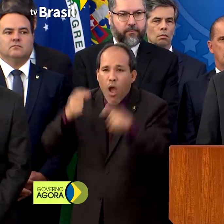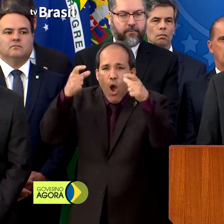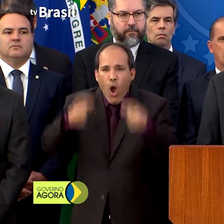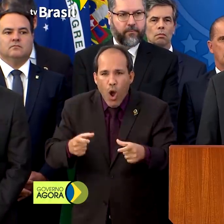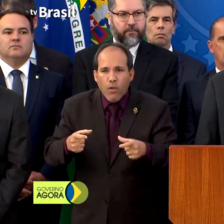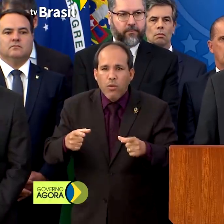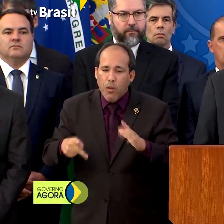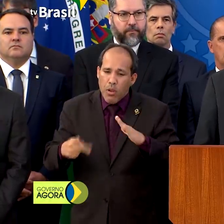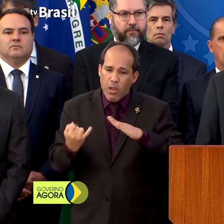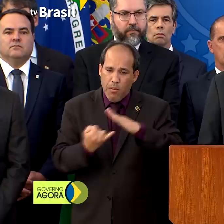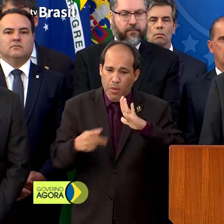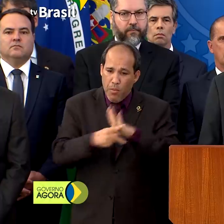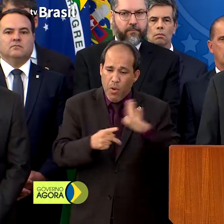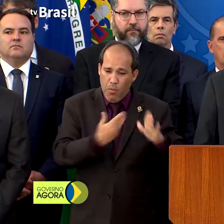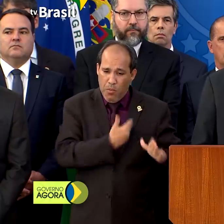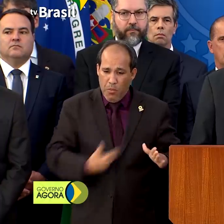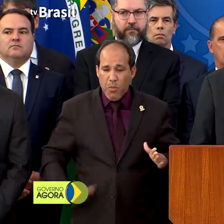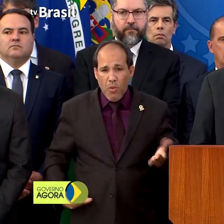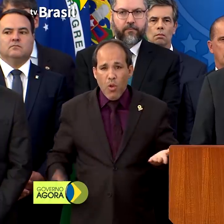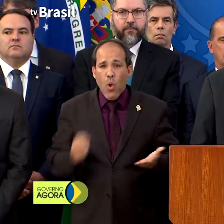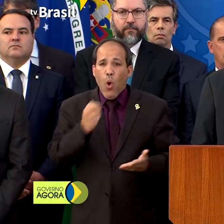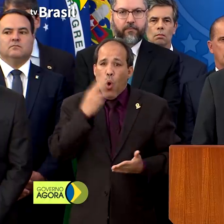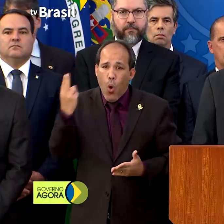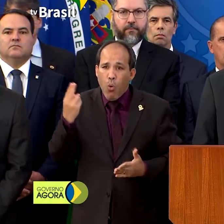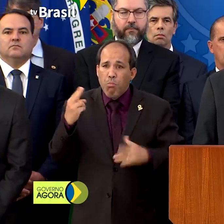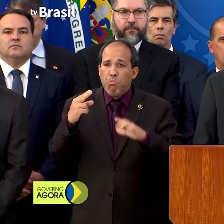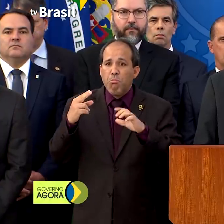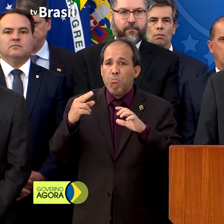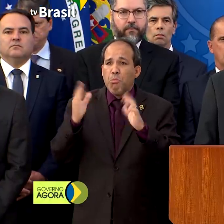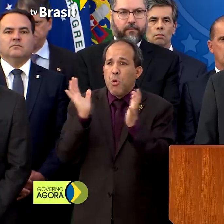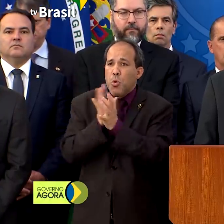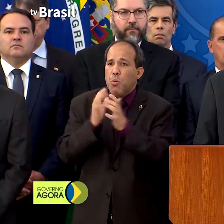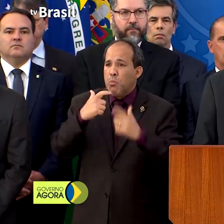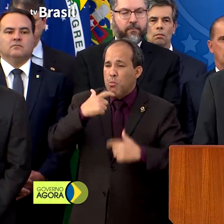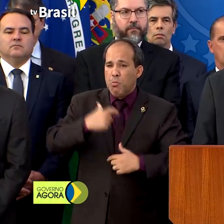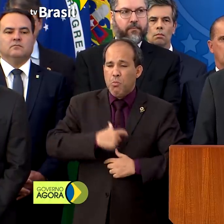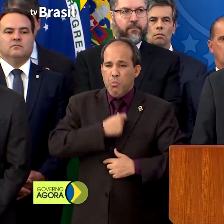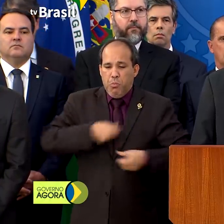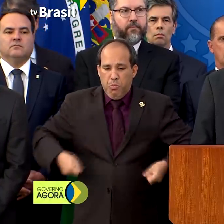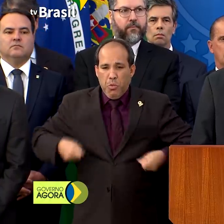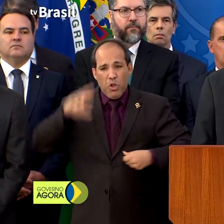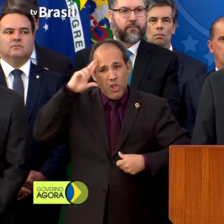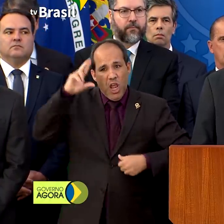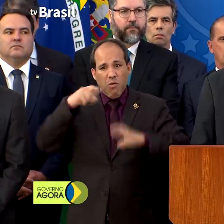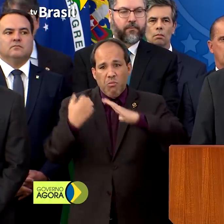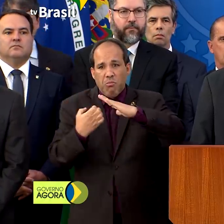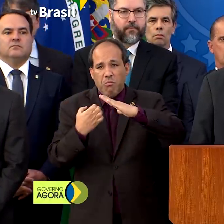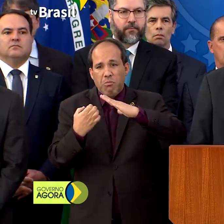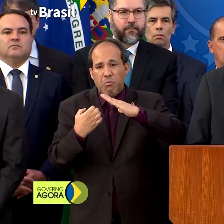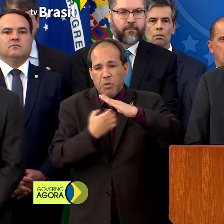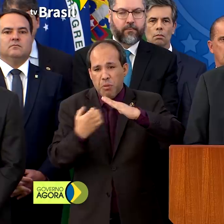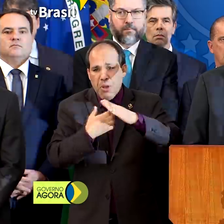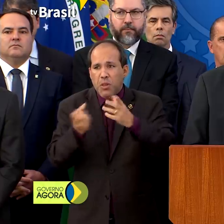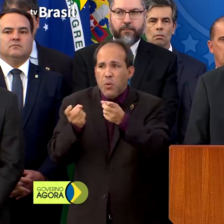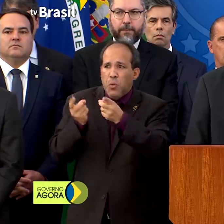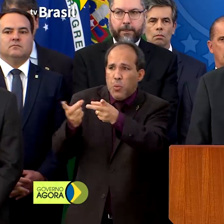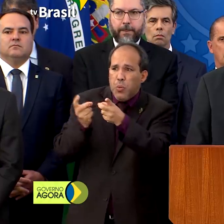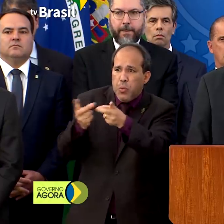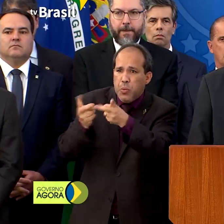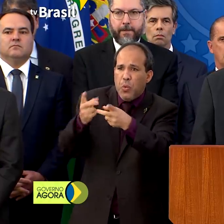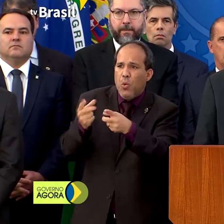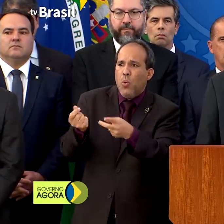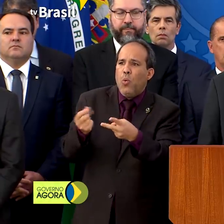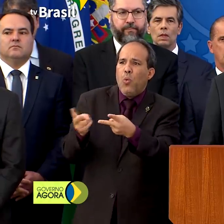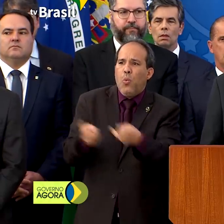ou de empreiteiros que faziam obras e arrancavam recursos via bancos oficiais,